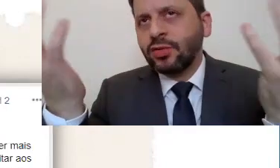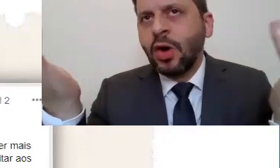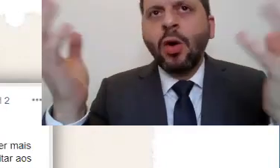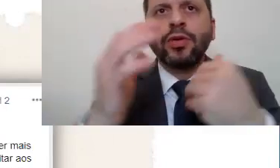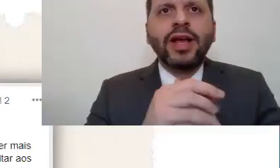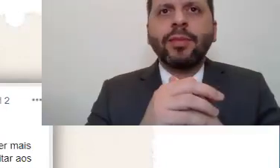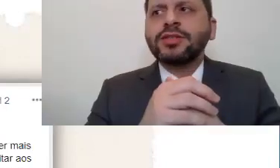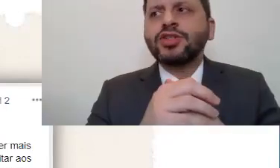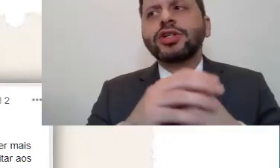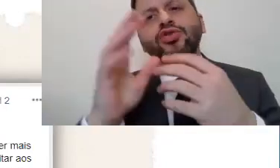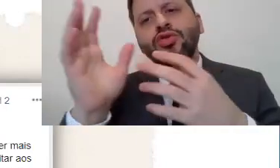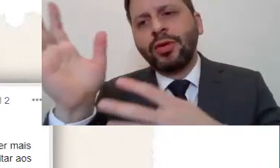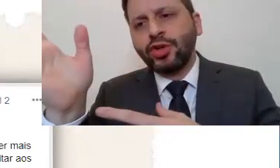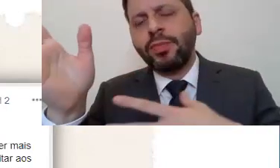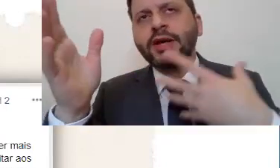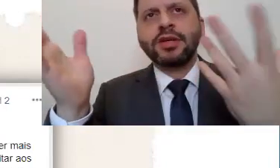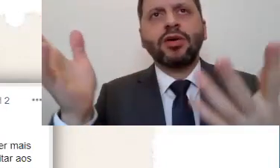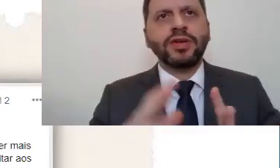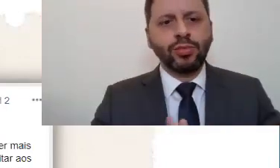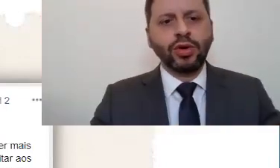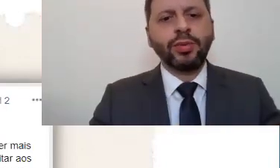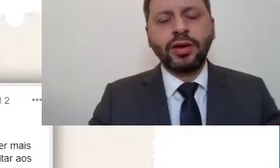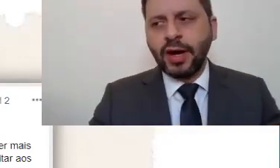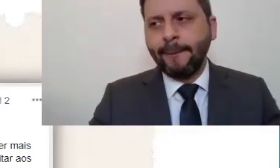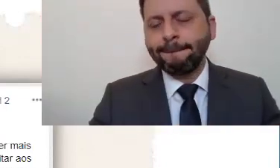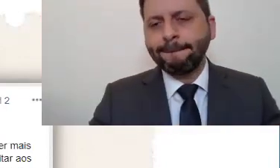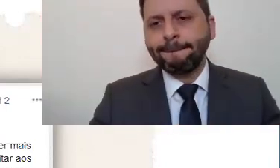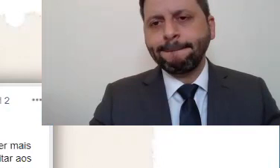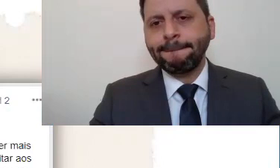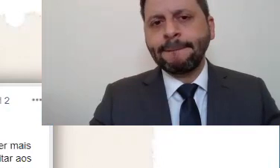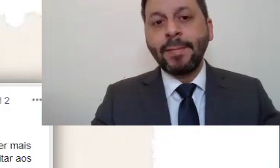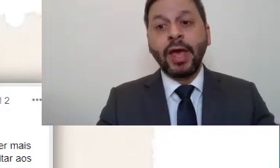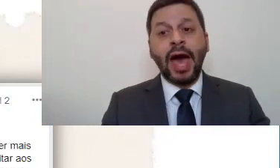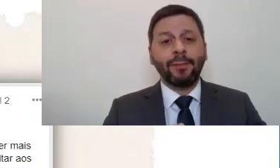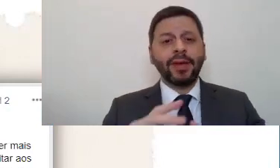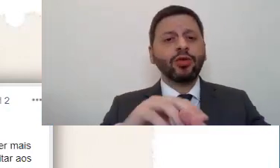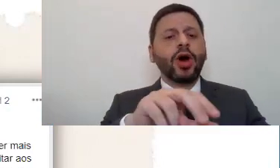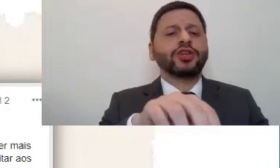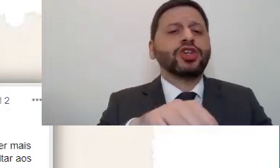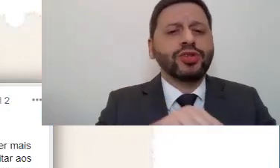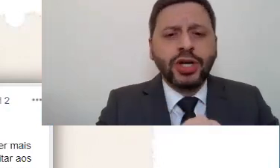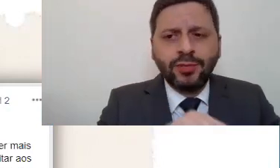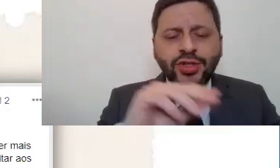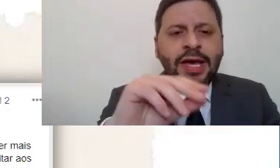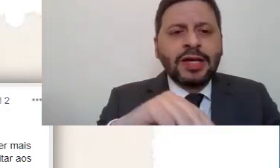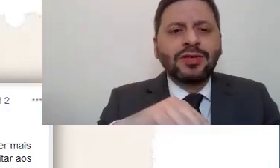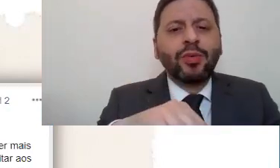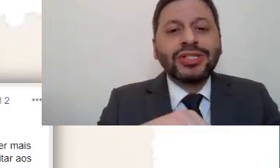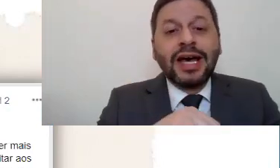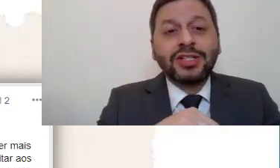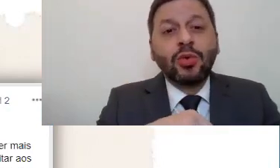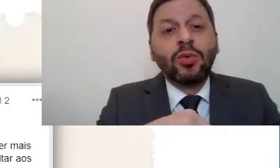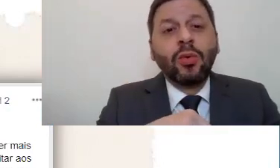quando eu não represento por uma quebra de sigilo junto ao provedor de aplicação, Facebook, por aí vai. Bem, a primeira norte que nós buscamos